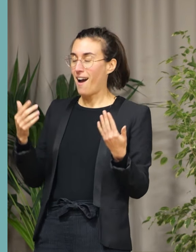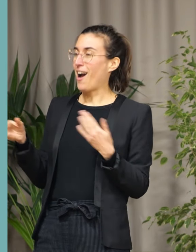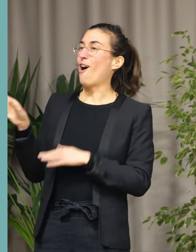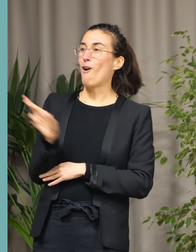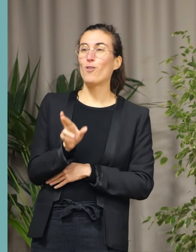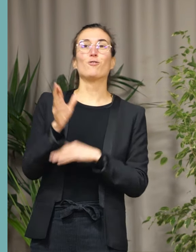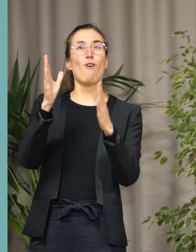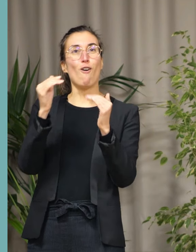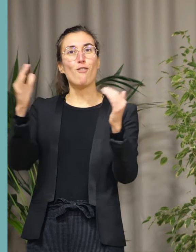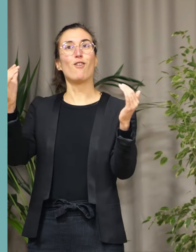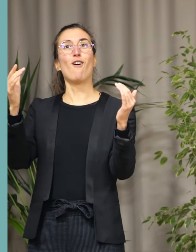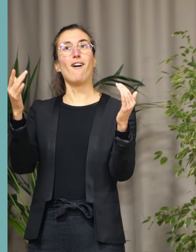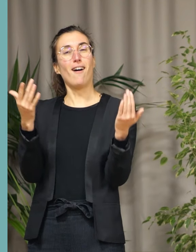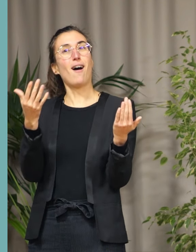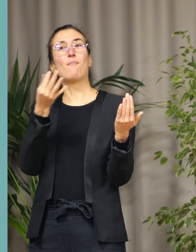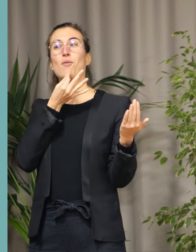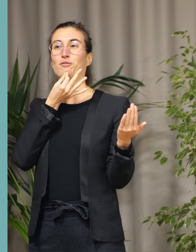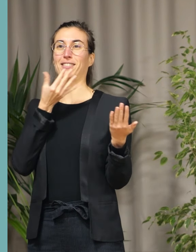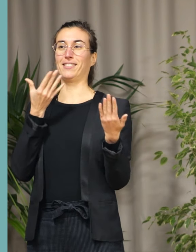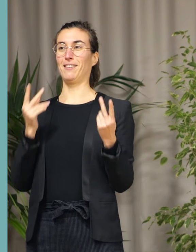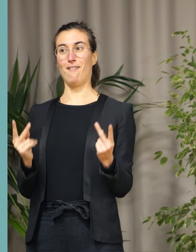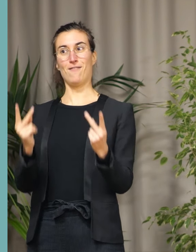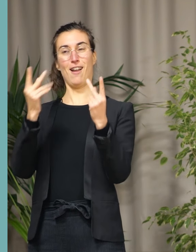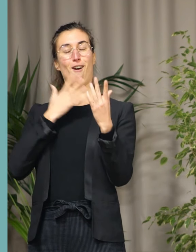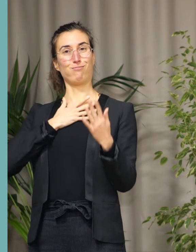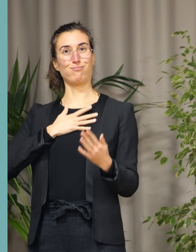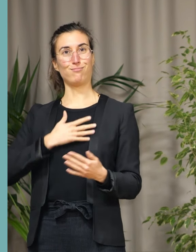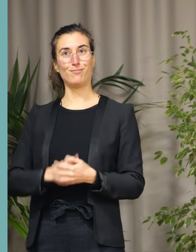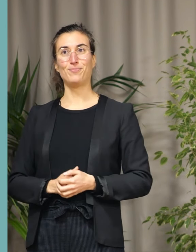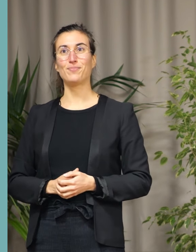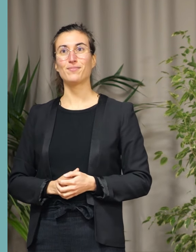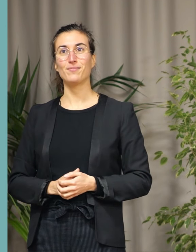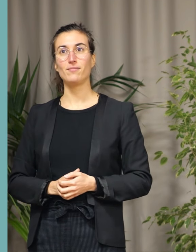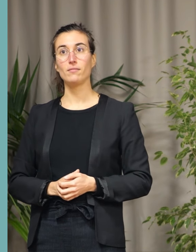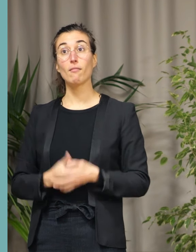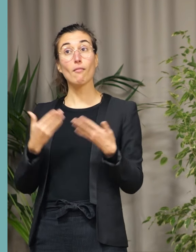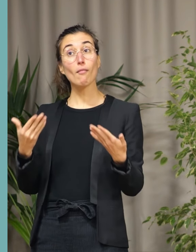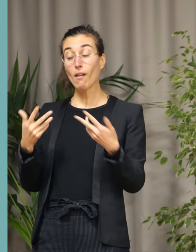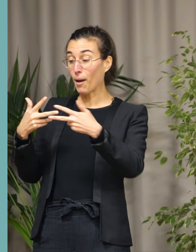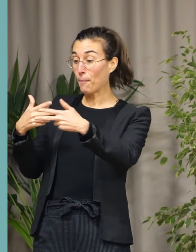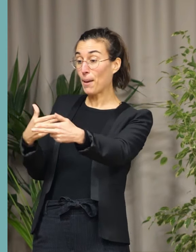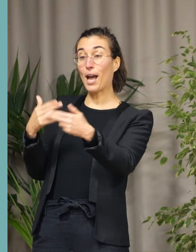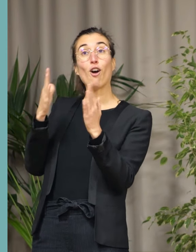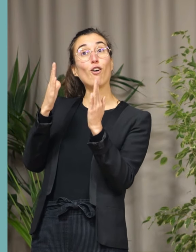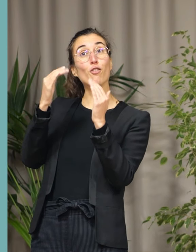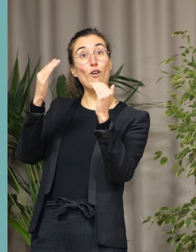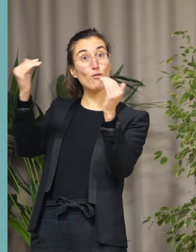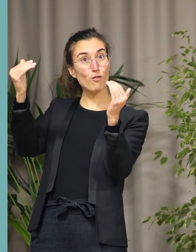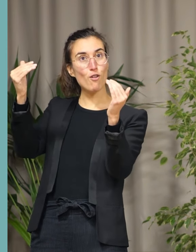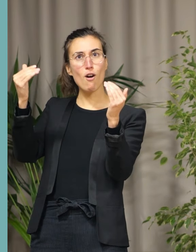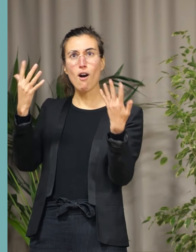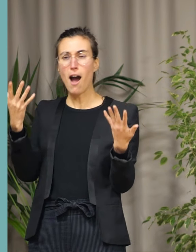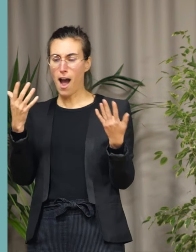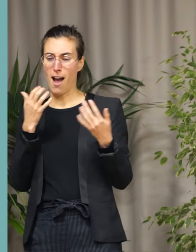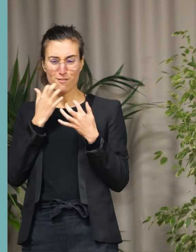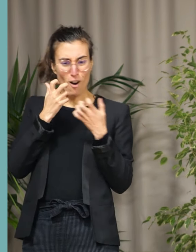apprécier à leur juste valeur. Si la période des vœux correspond aux bonnes résolutions et aux bonnes